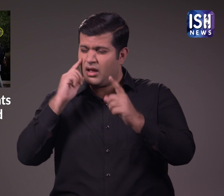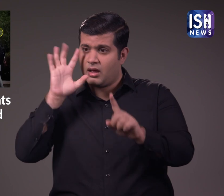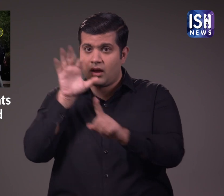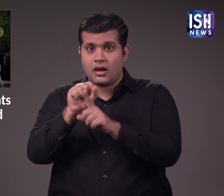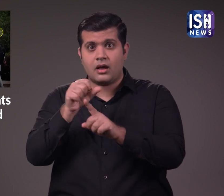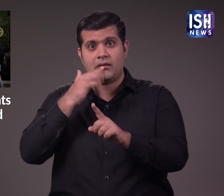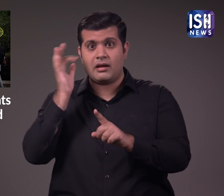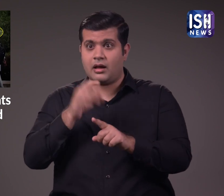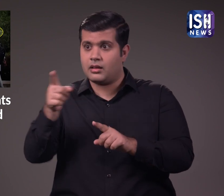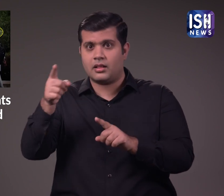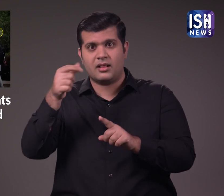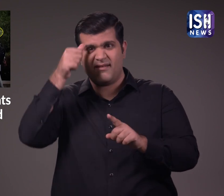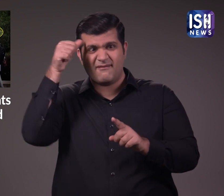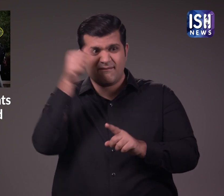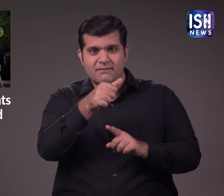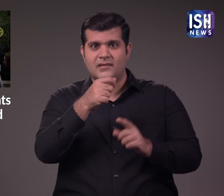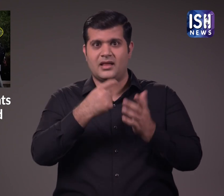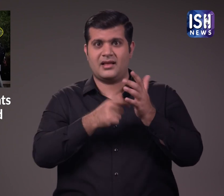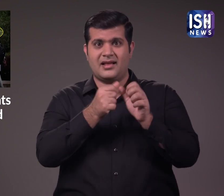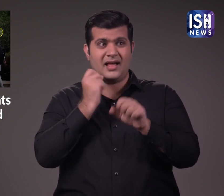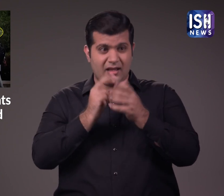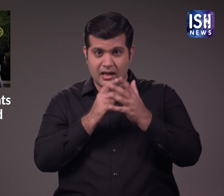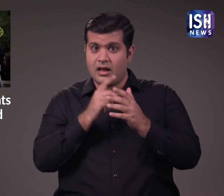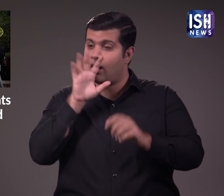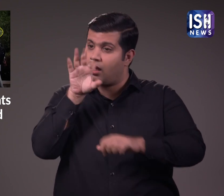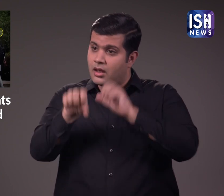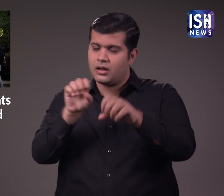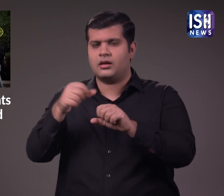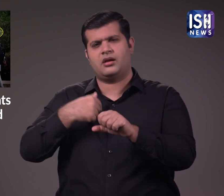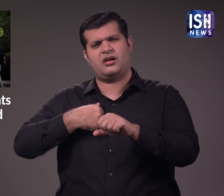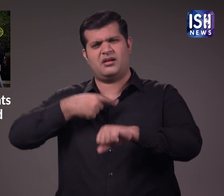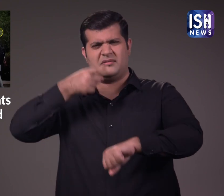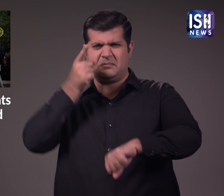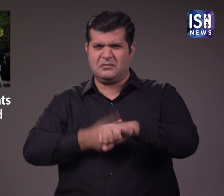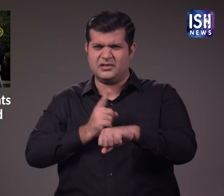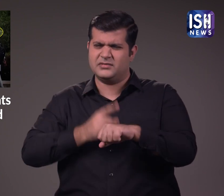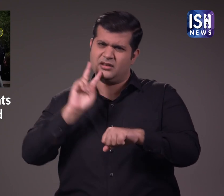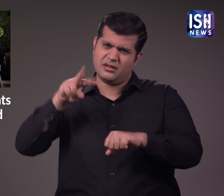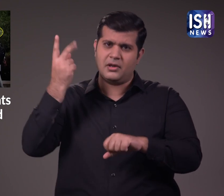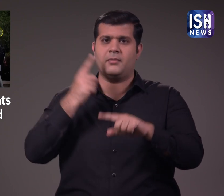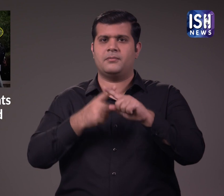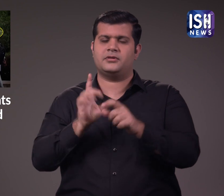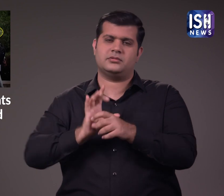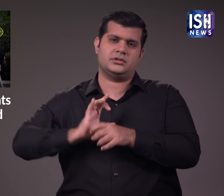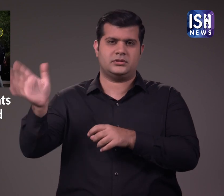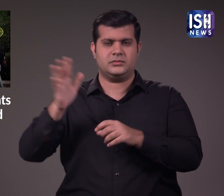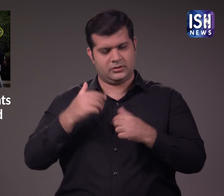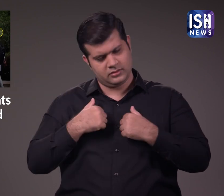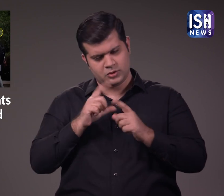अगर पाया जाता है कि यह रैगिंग हुई है तो वे कड़ी सजा और निलंबन की सिफारिश करेंगे